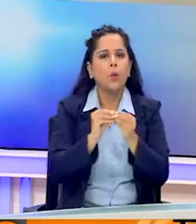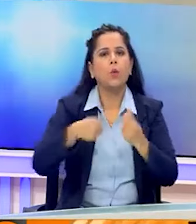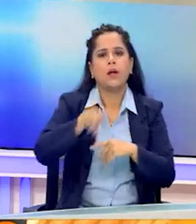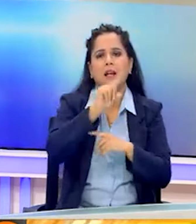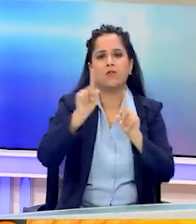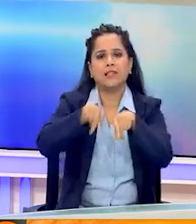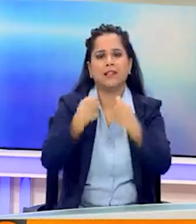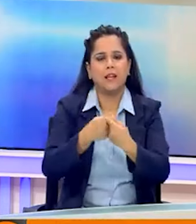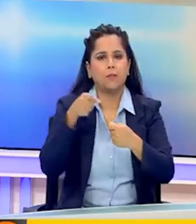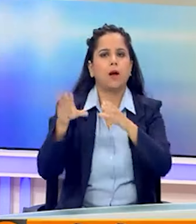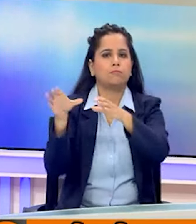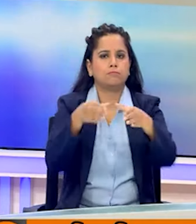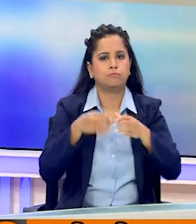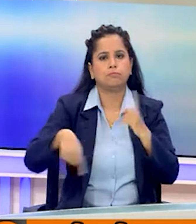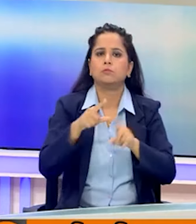तैनात की गई है।